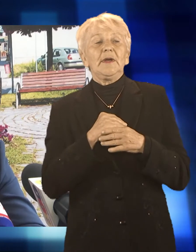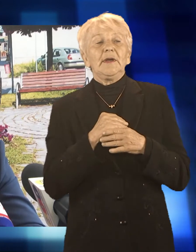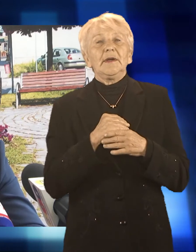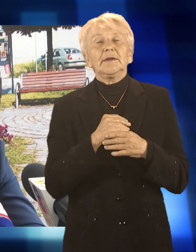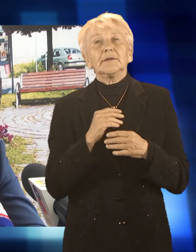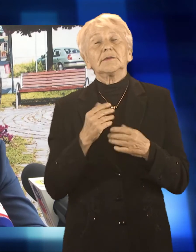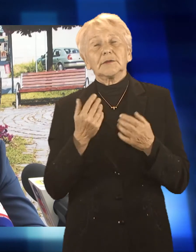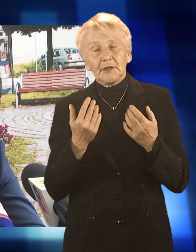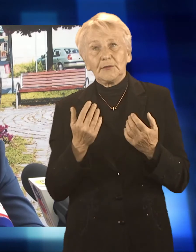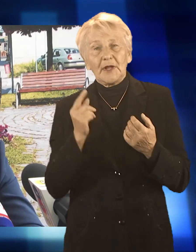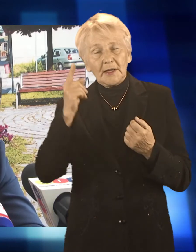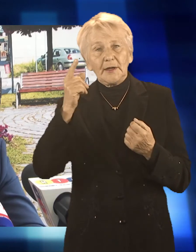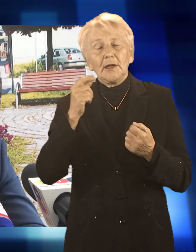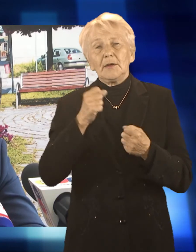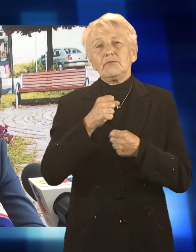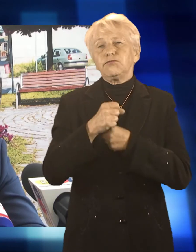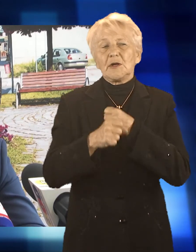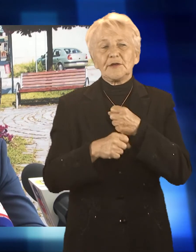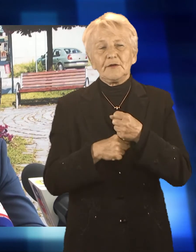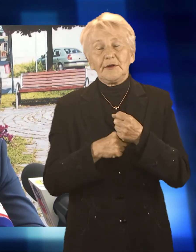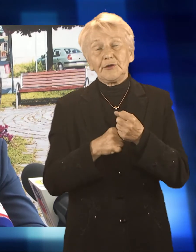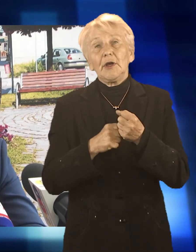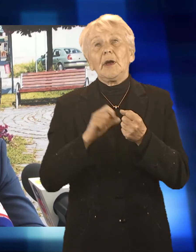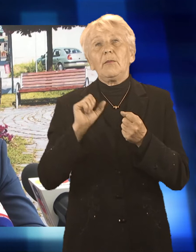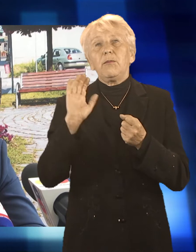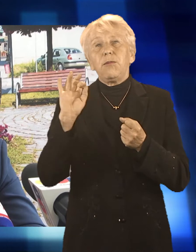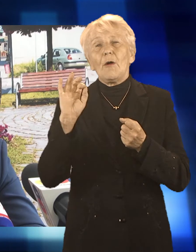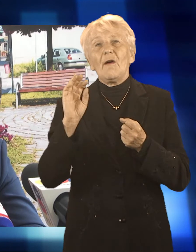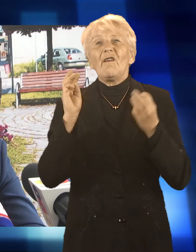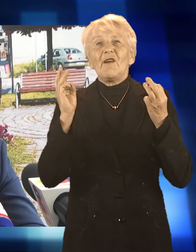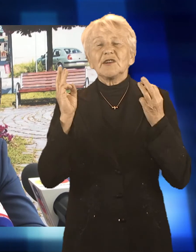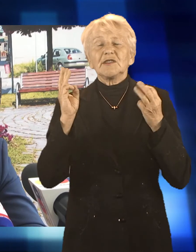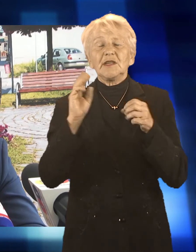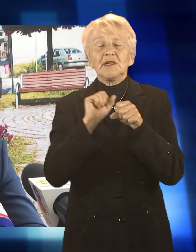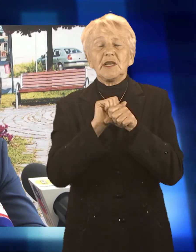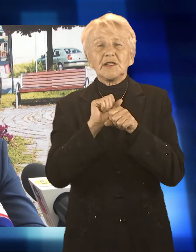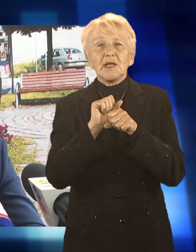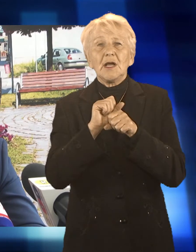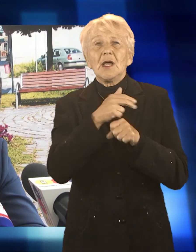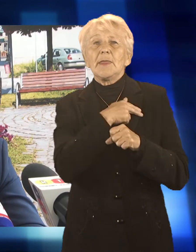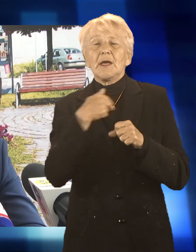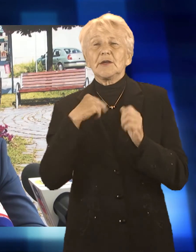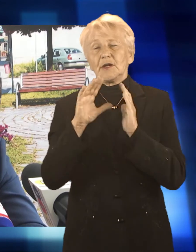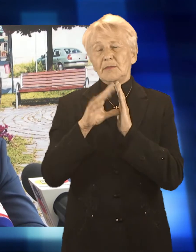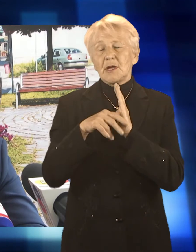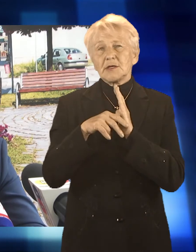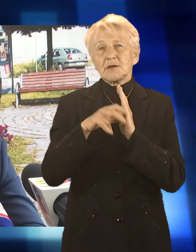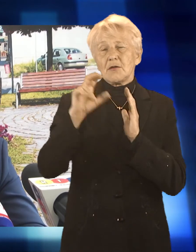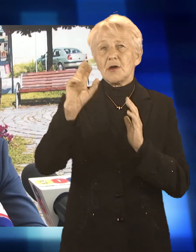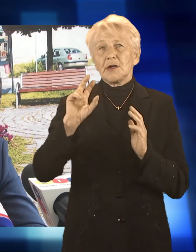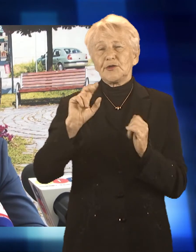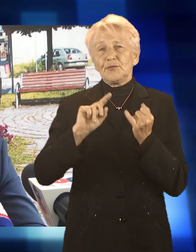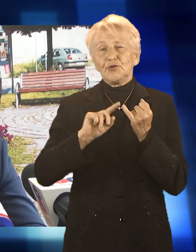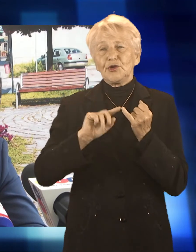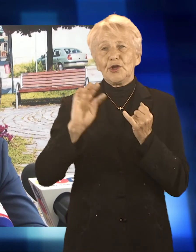dalszą wolę współpracy na rzecz miasta Racibórz i jego mieszkańców i